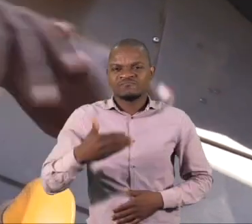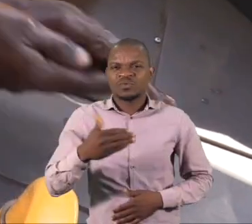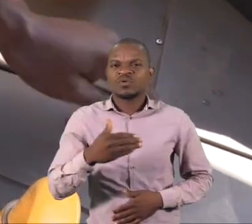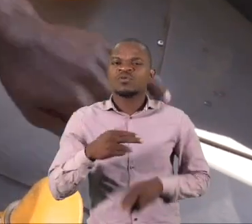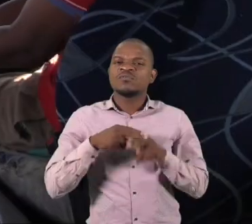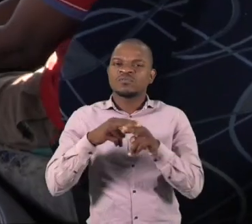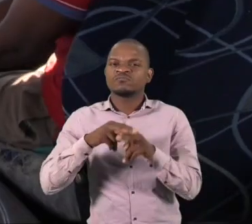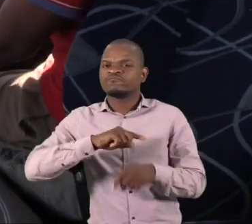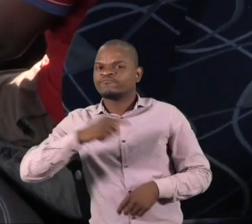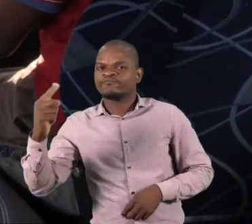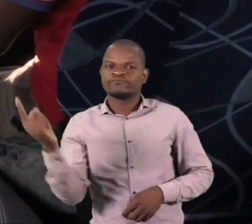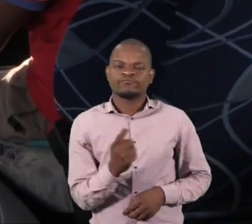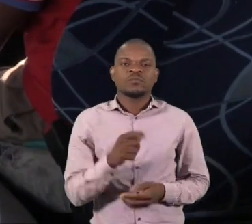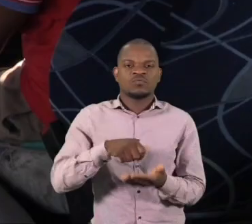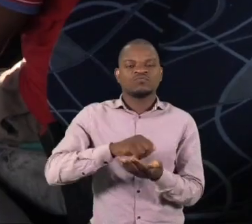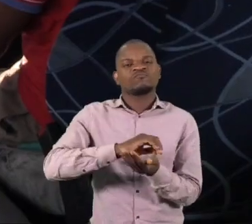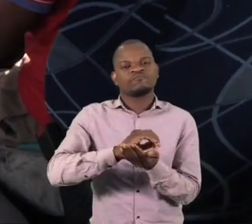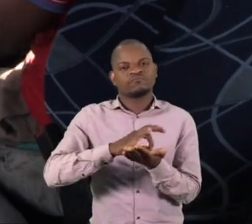ou aplicar gel desinfetante a cada viagem.